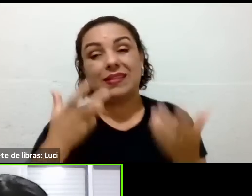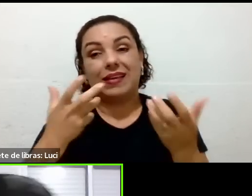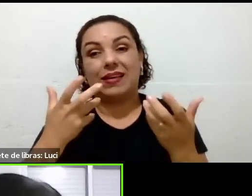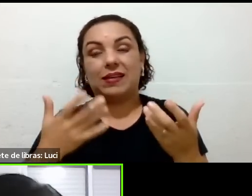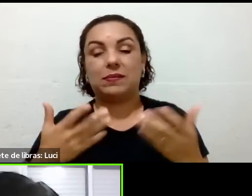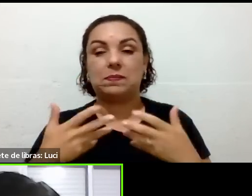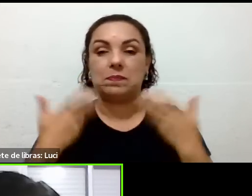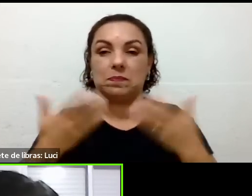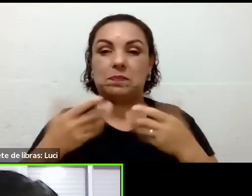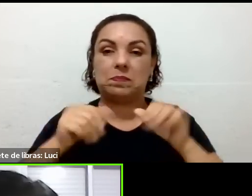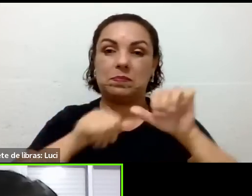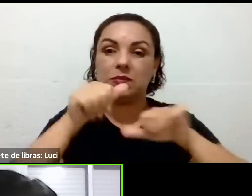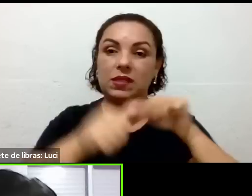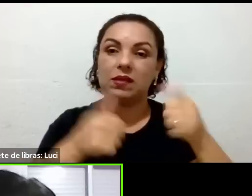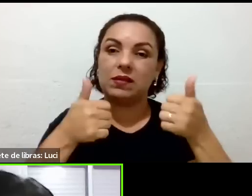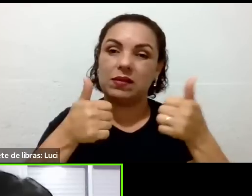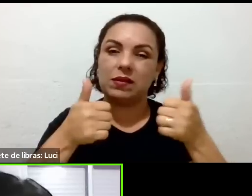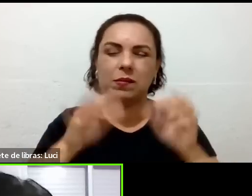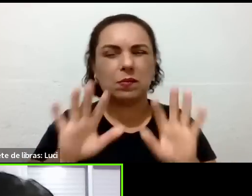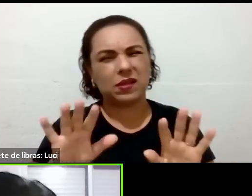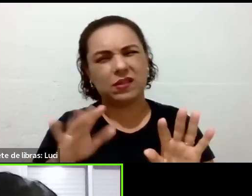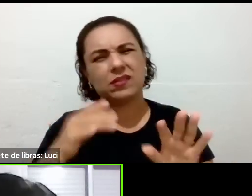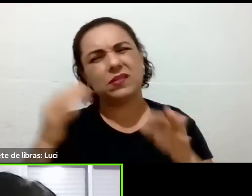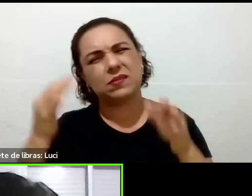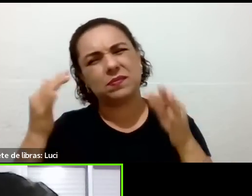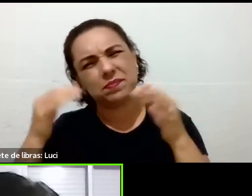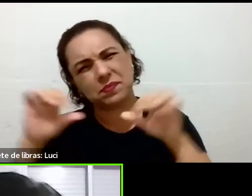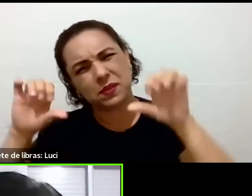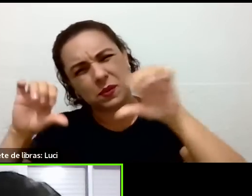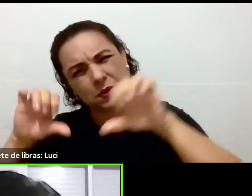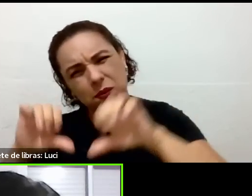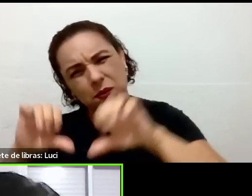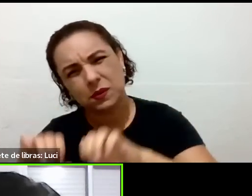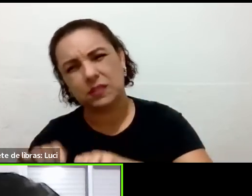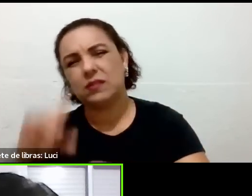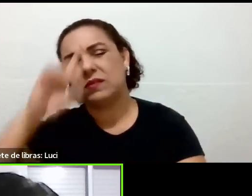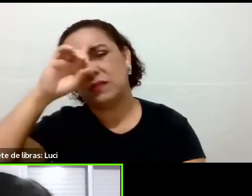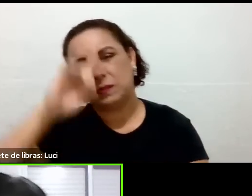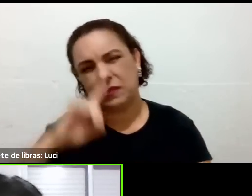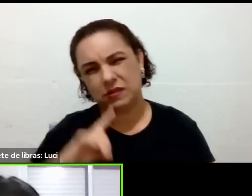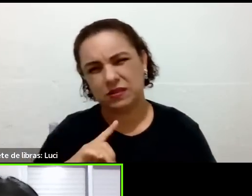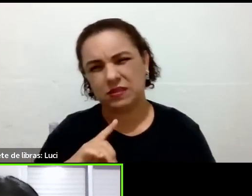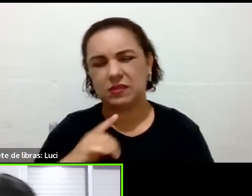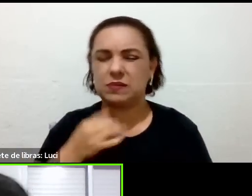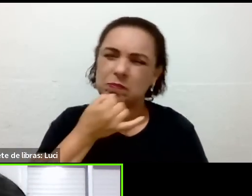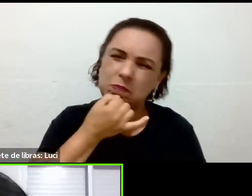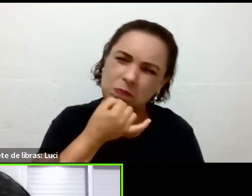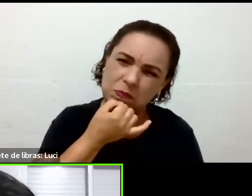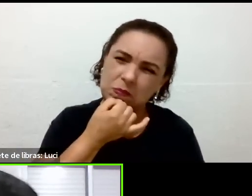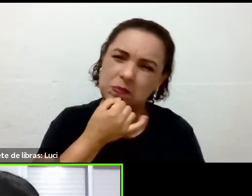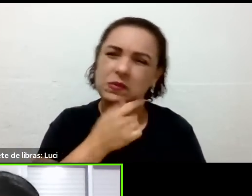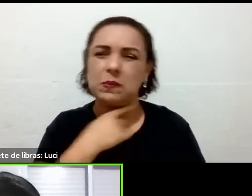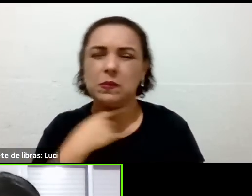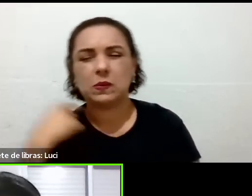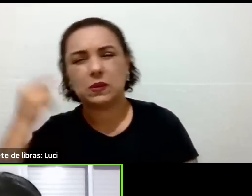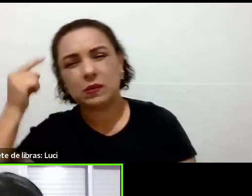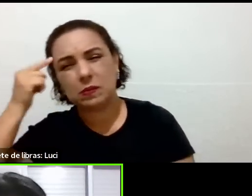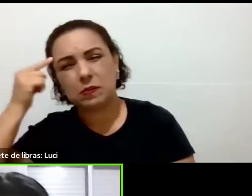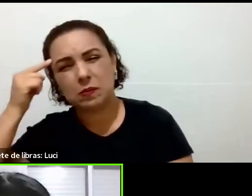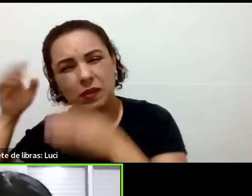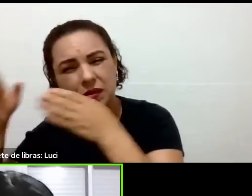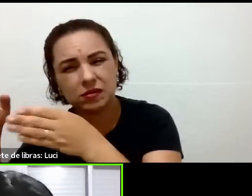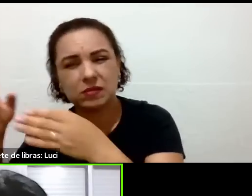acostuma com o problema, mas a gente nunca esquece, a dor nunca passa, né? Quando perde um filho, perde a mãe também.